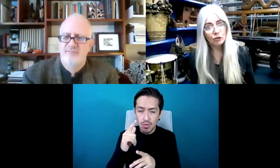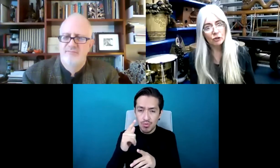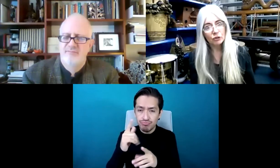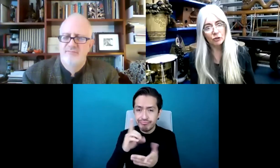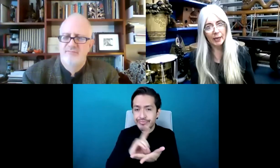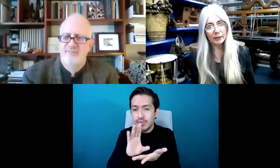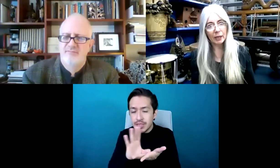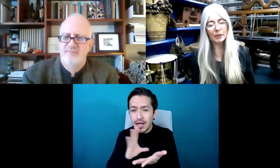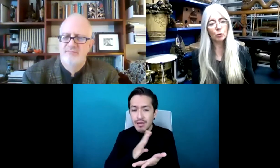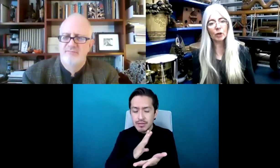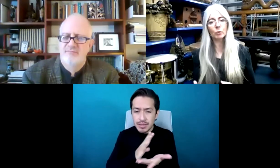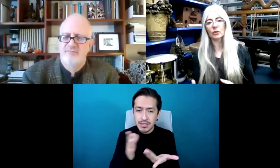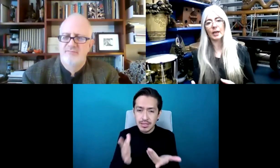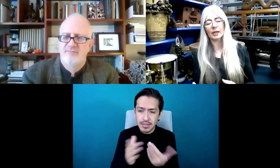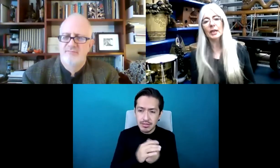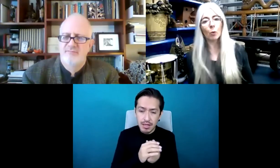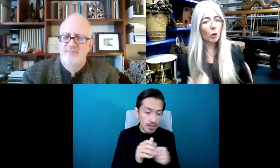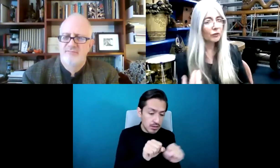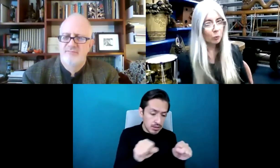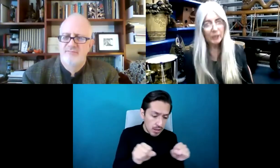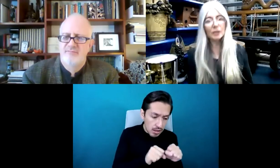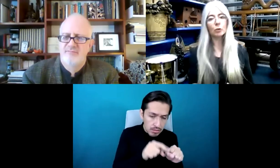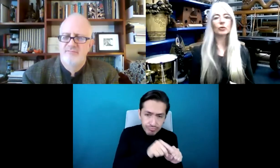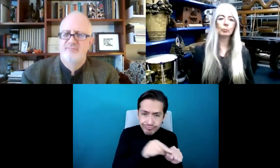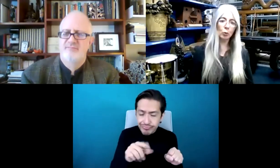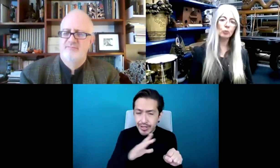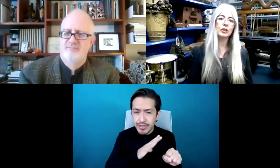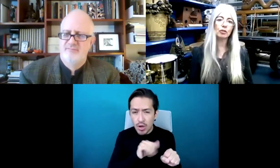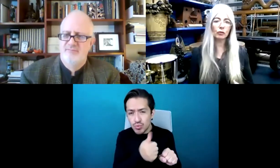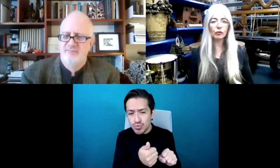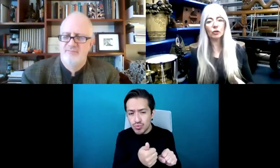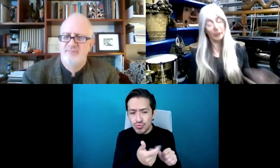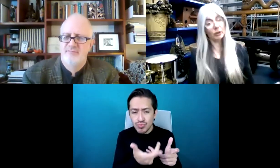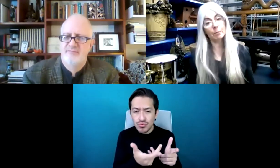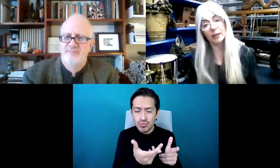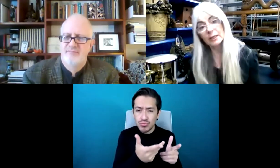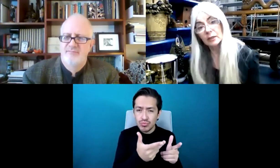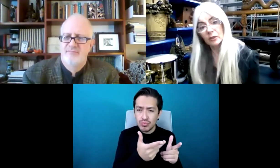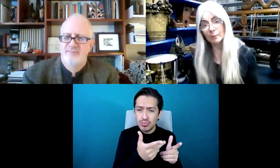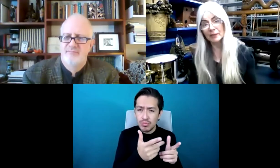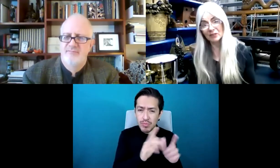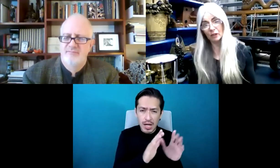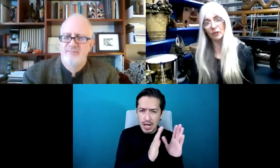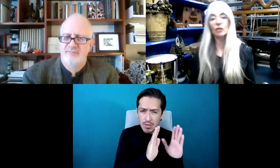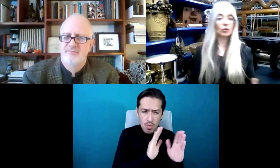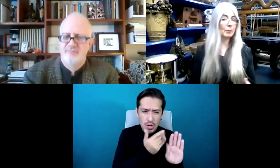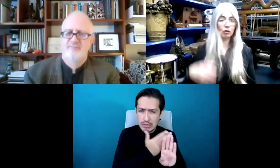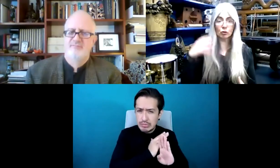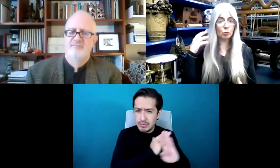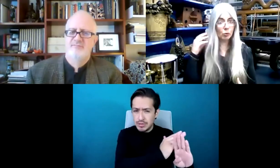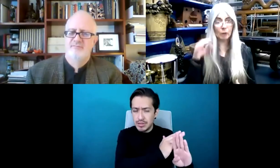salones con aislante para niños